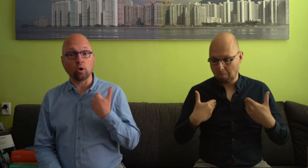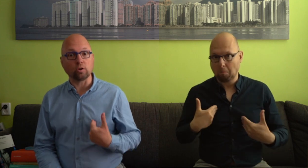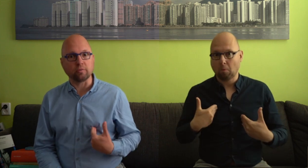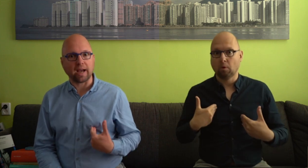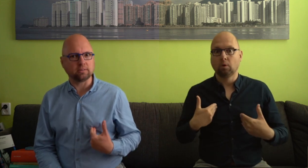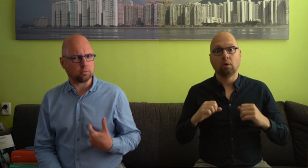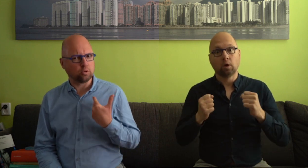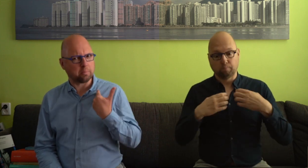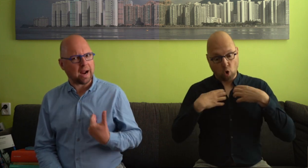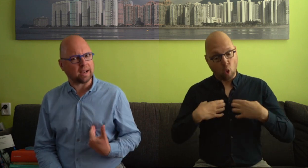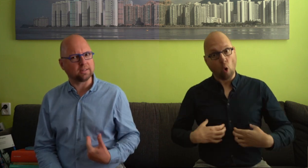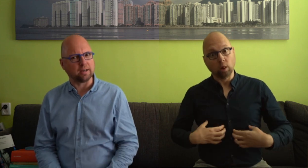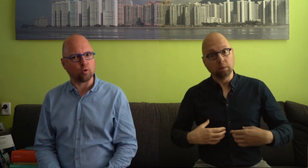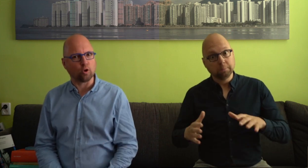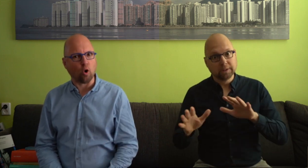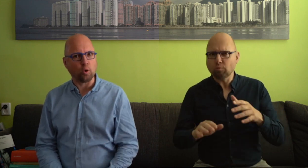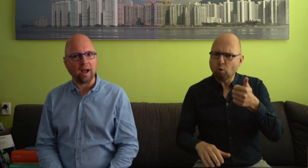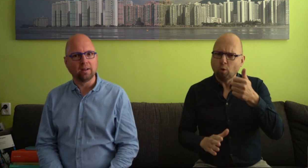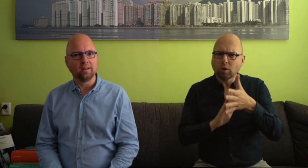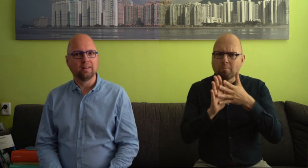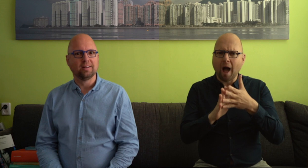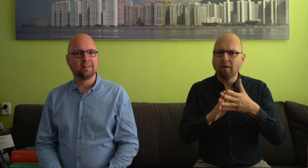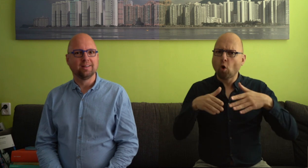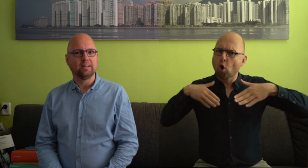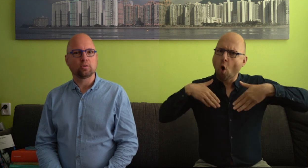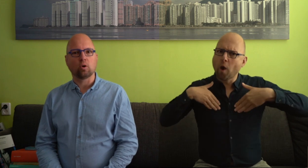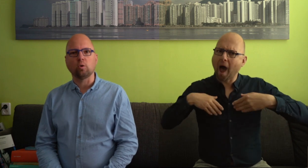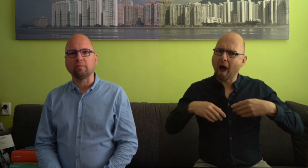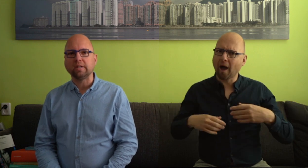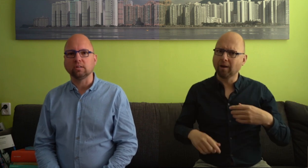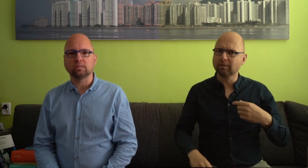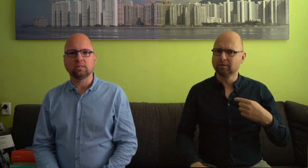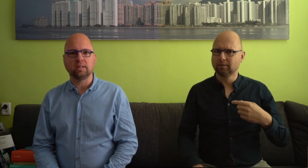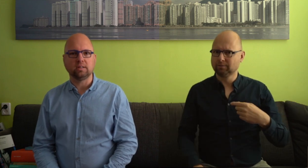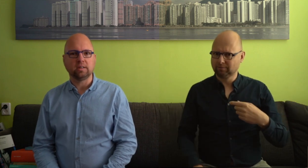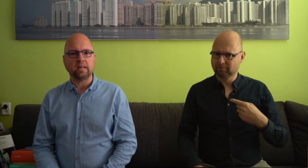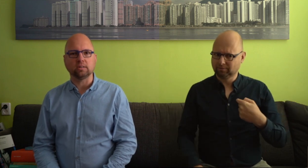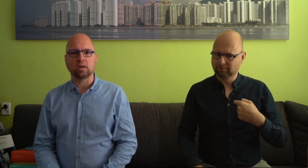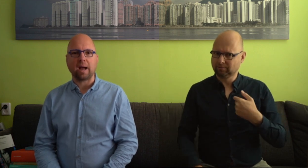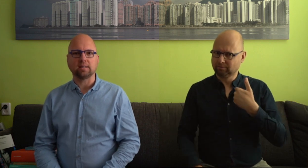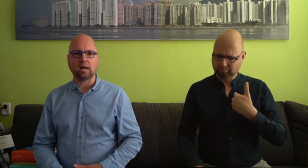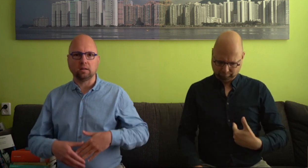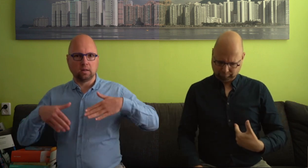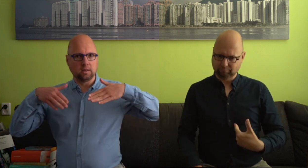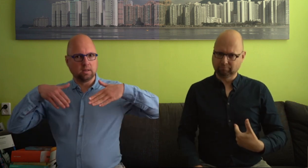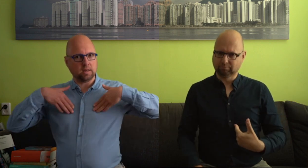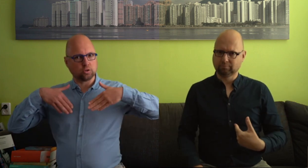longen kunnen verrijden. Het zou een goed gebaar eigenlijk zijn voor corona. Coronavirus, in het Nederlands gebarentaal, is